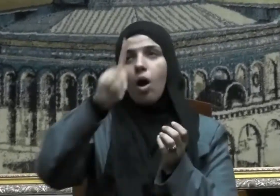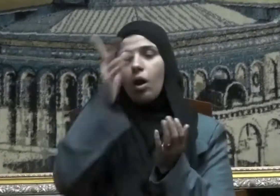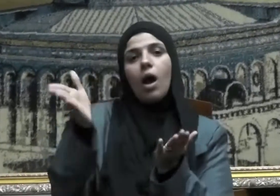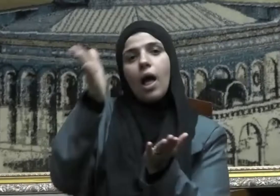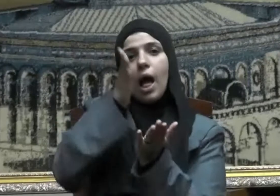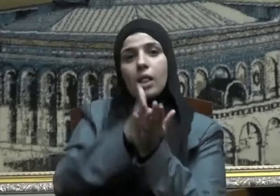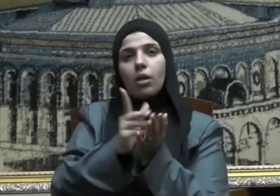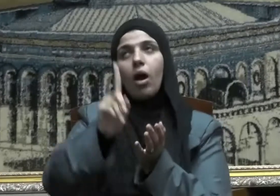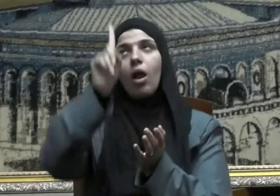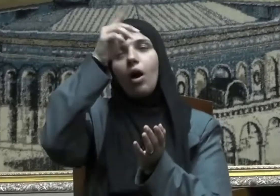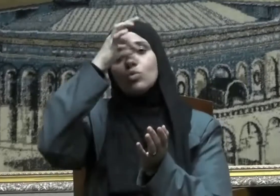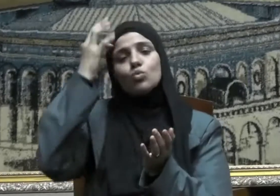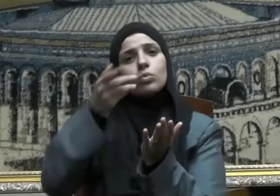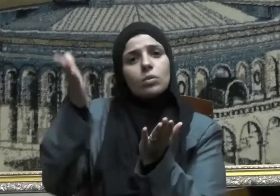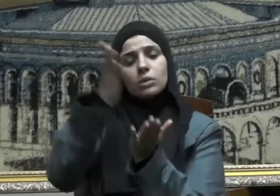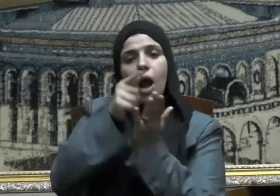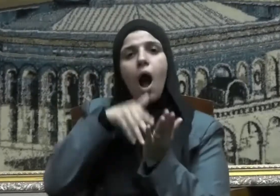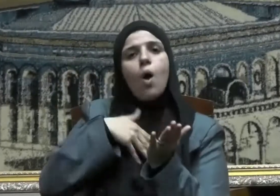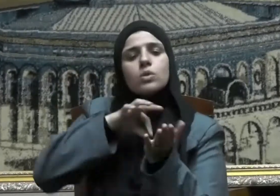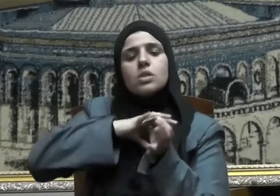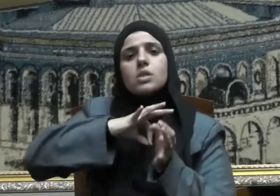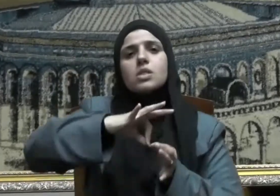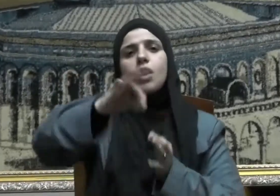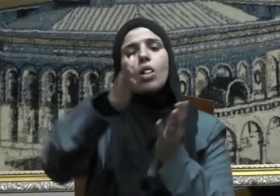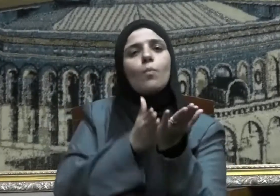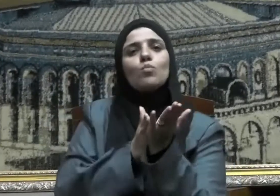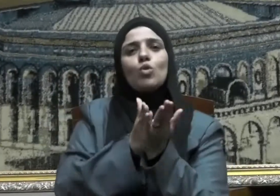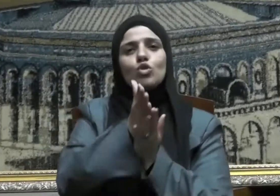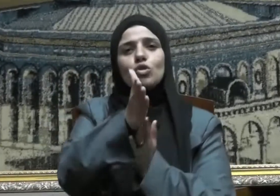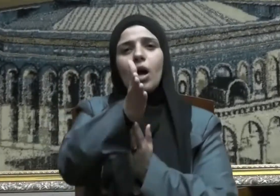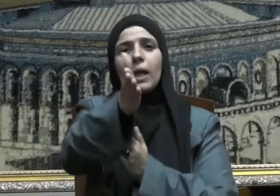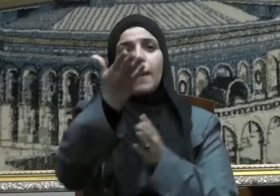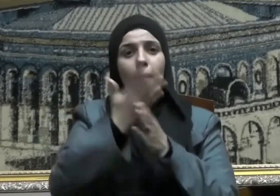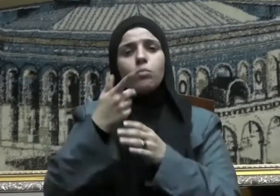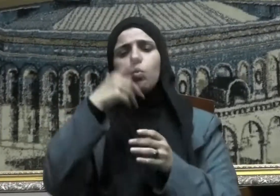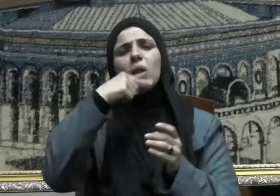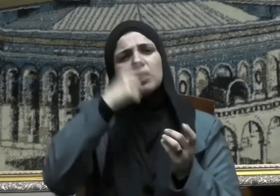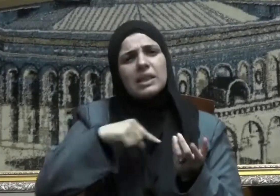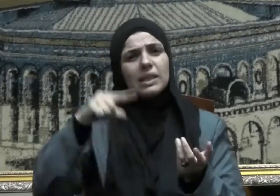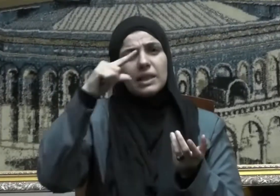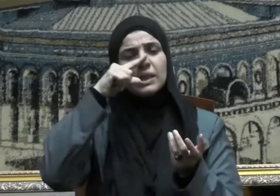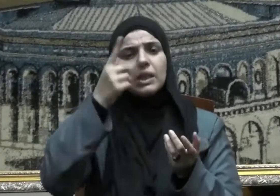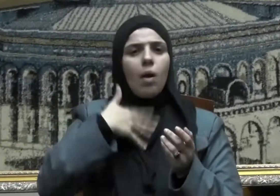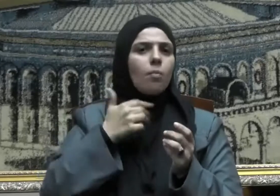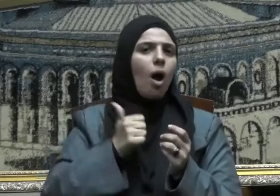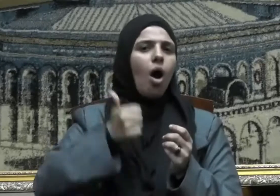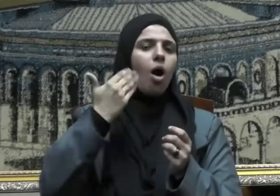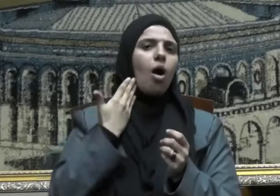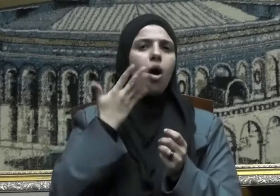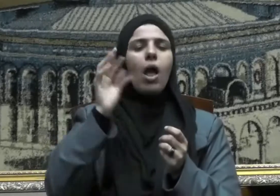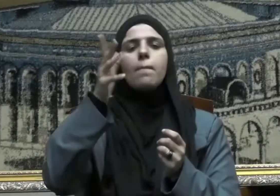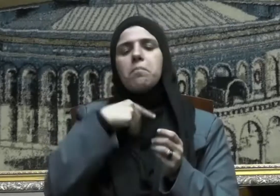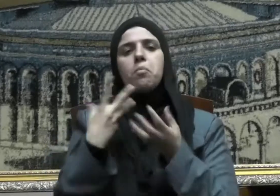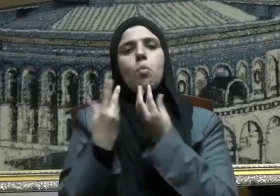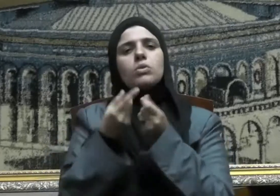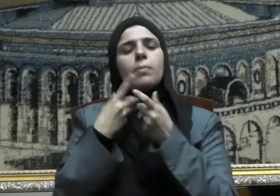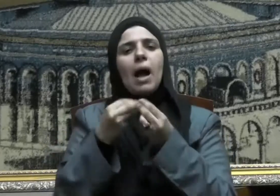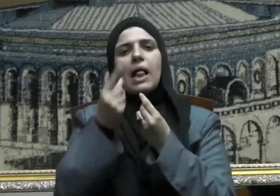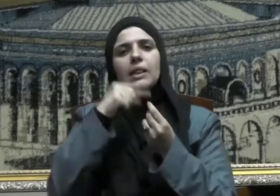انني هداني ربي الى صراط مستقيم دينا قيما ملة